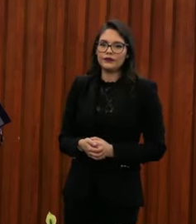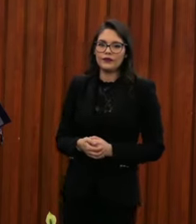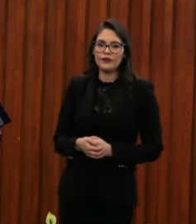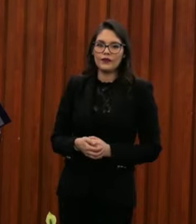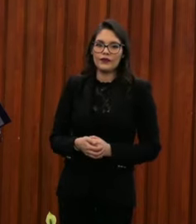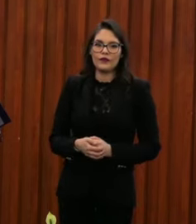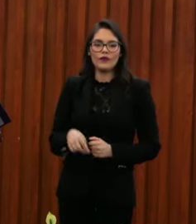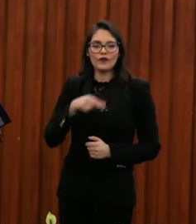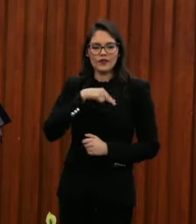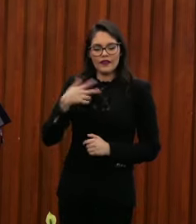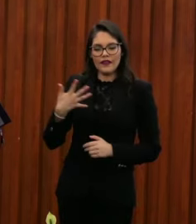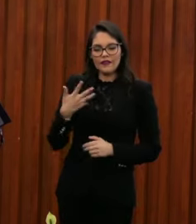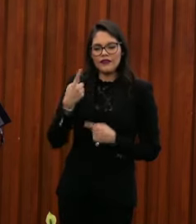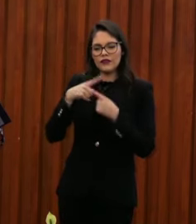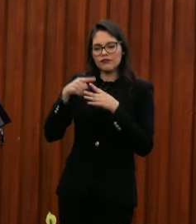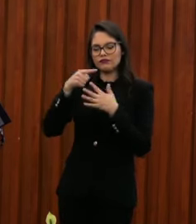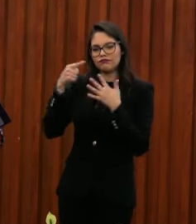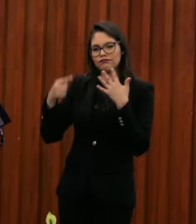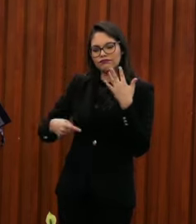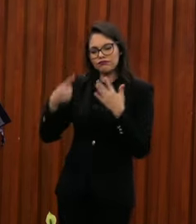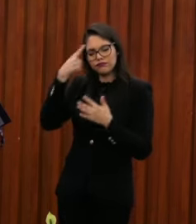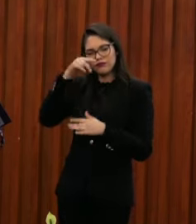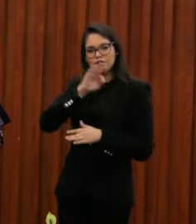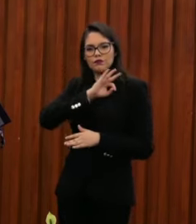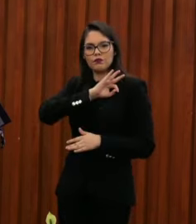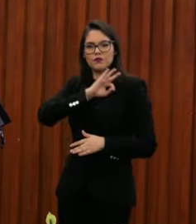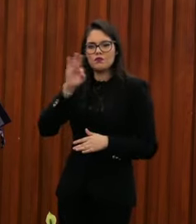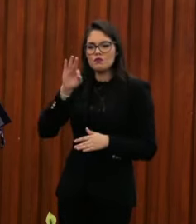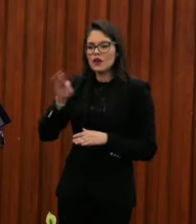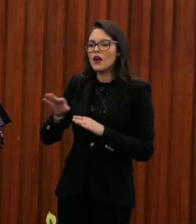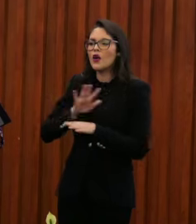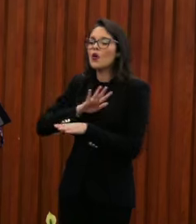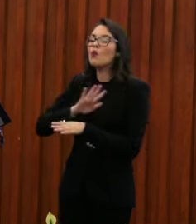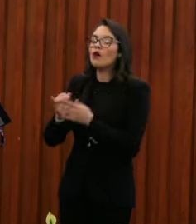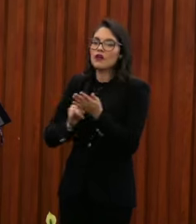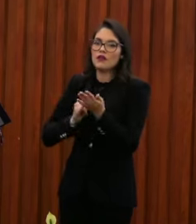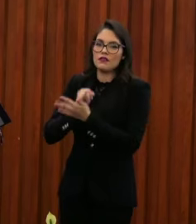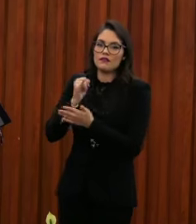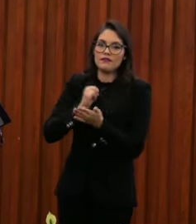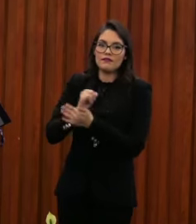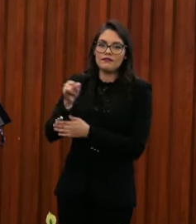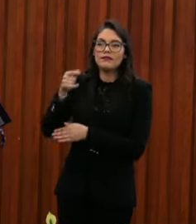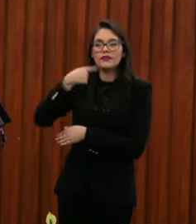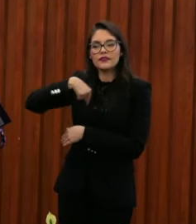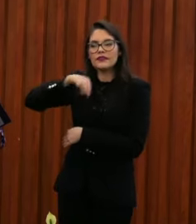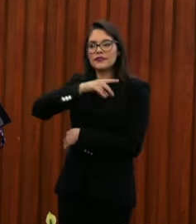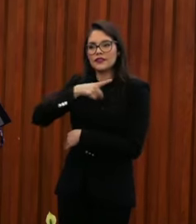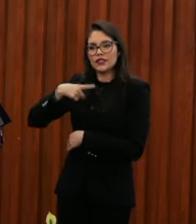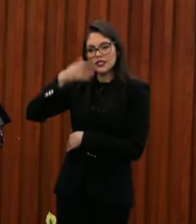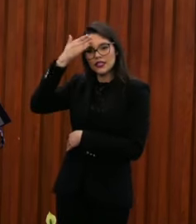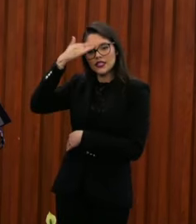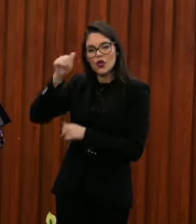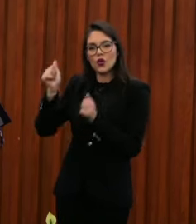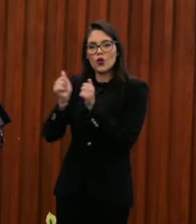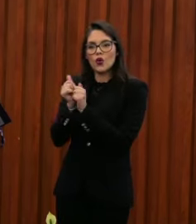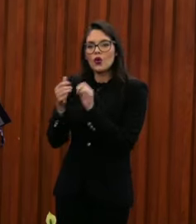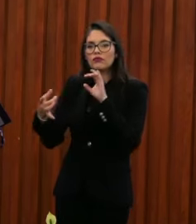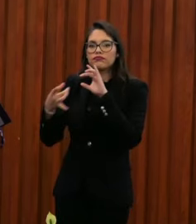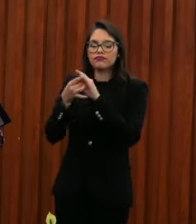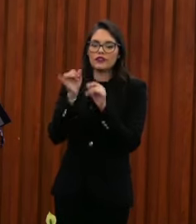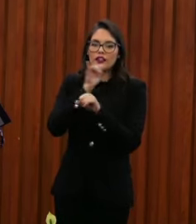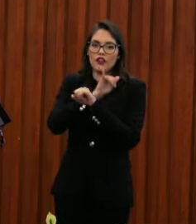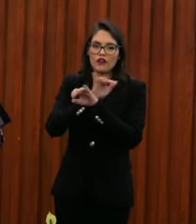gama de alternativas informativas que nos permitan tomar decisiones informadas, allegarnos información sobre la vida pública,